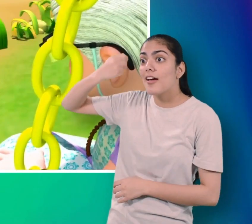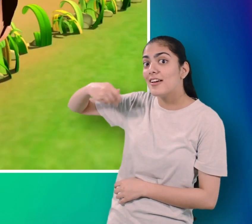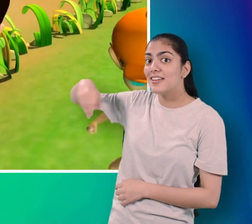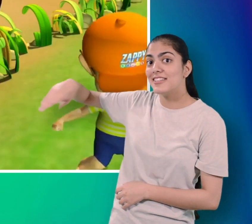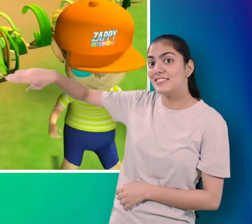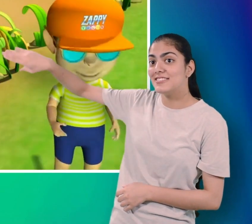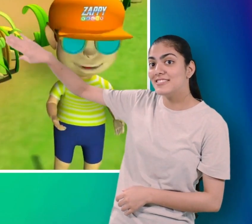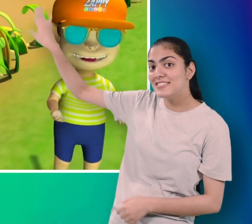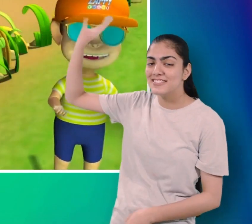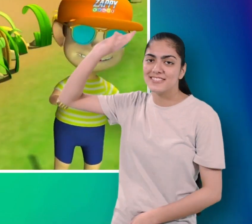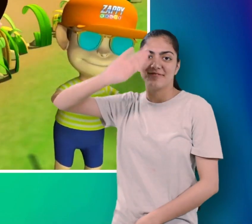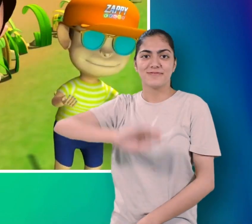चोर ले गए